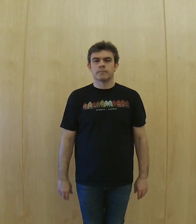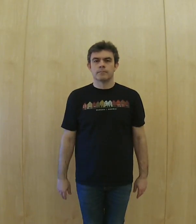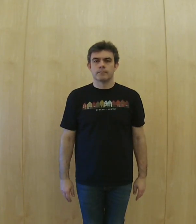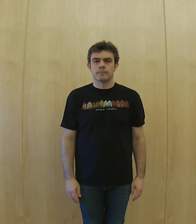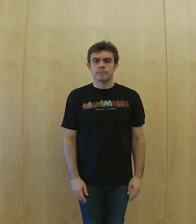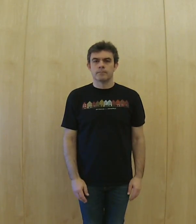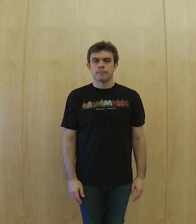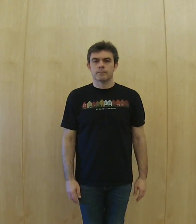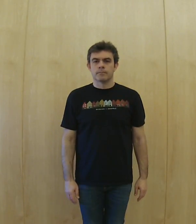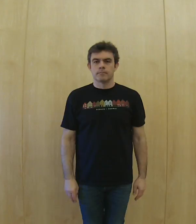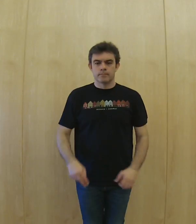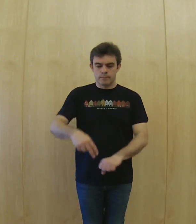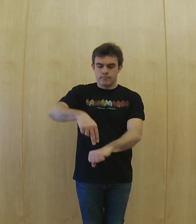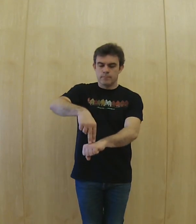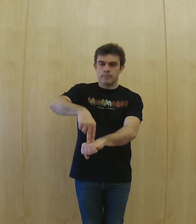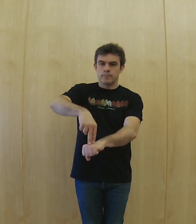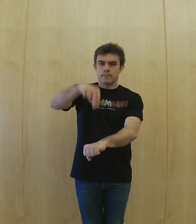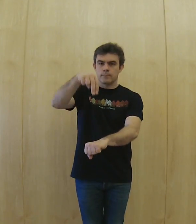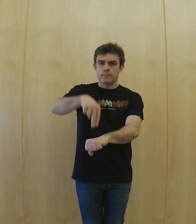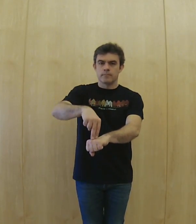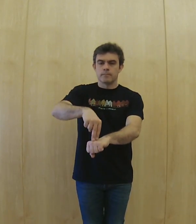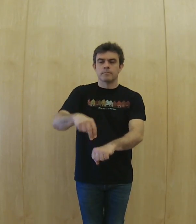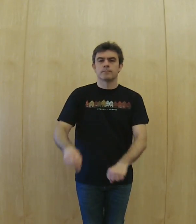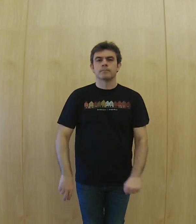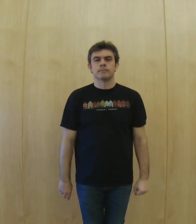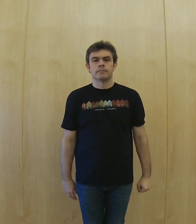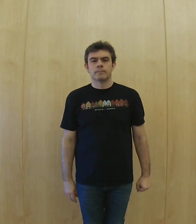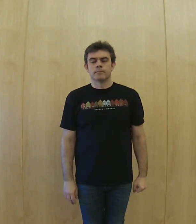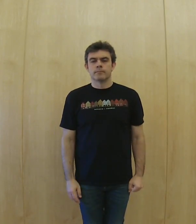saltar, hablar,